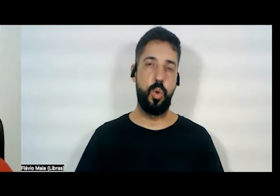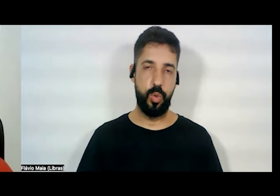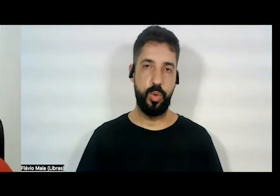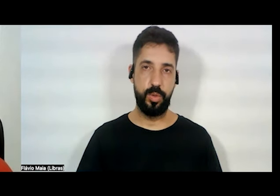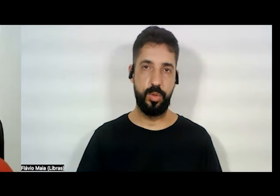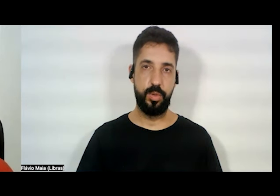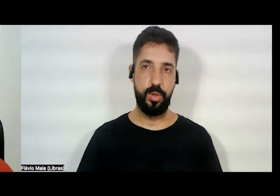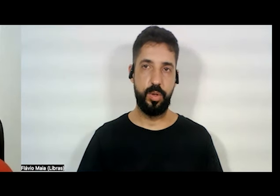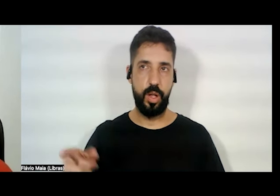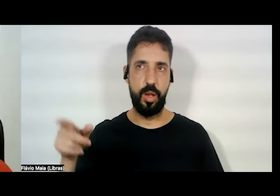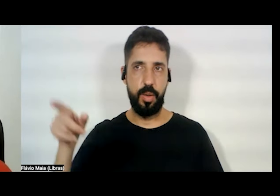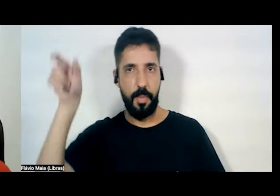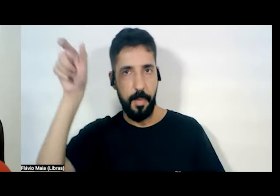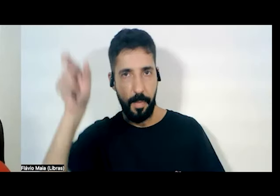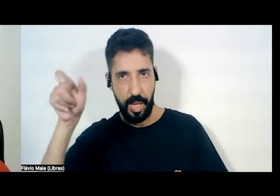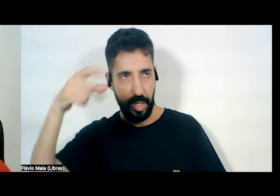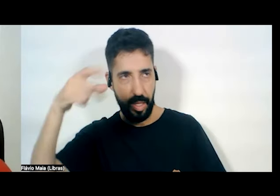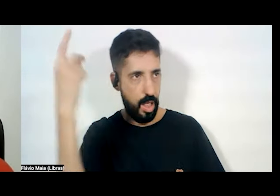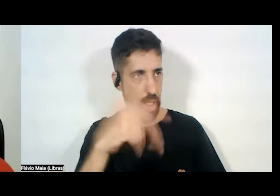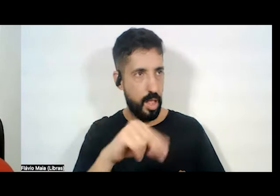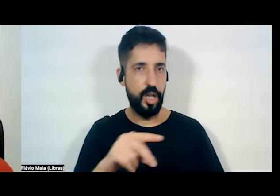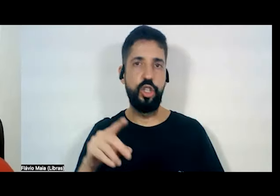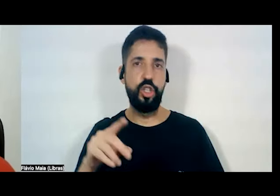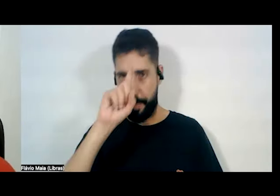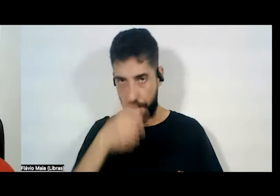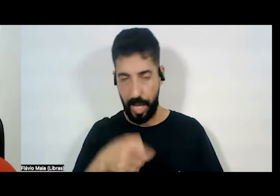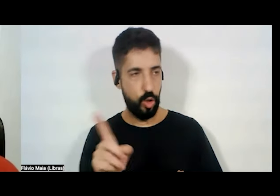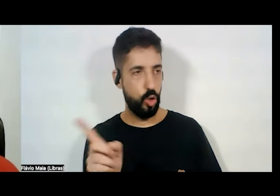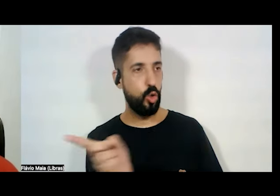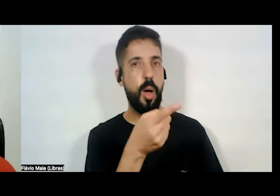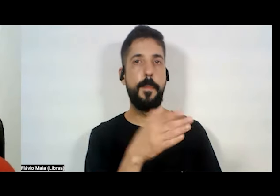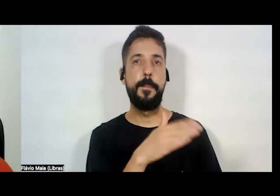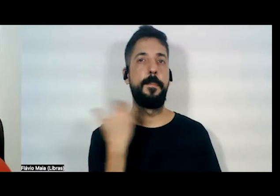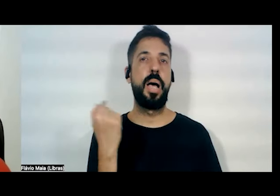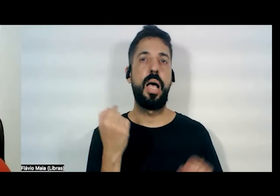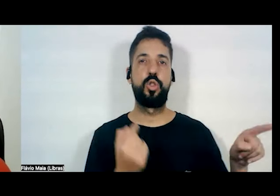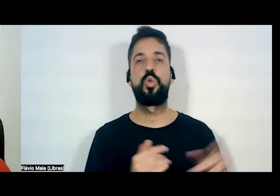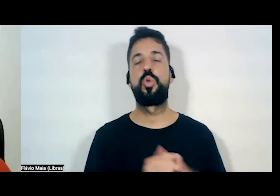encomendou a morte, julgou, a condenou, a mandou matar.